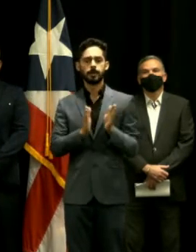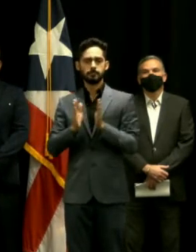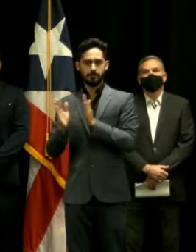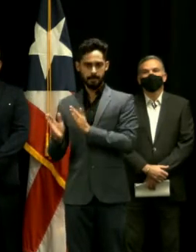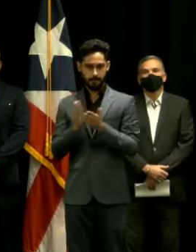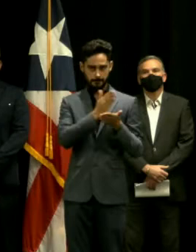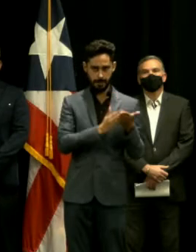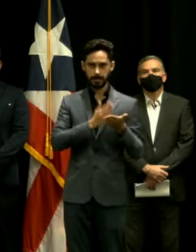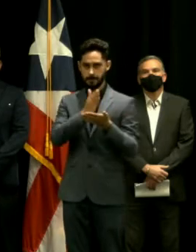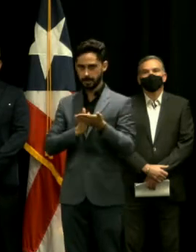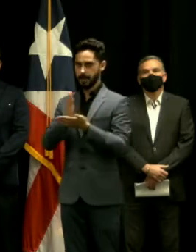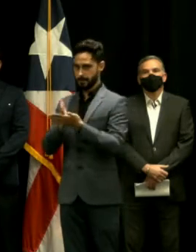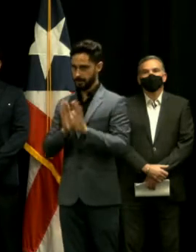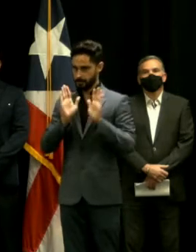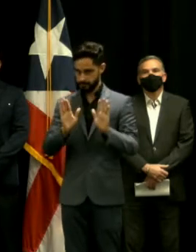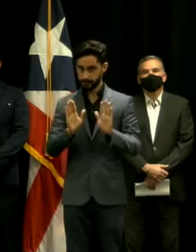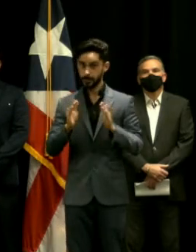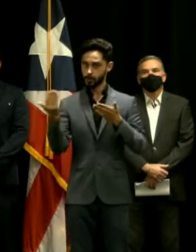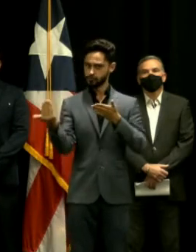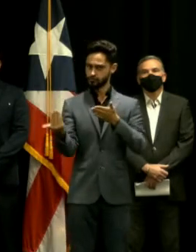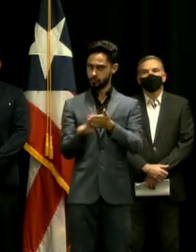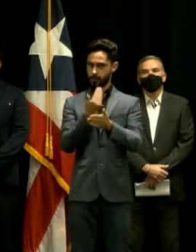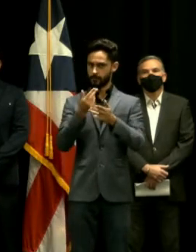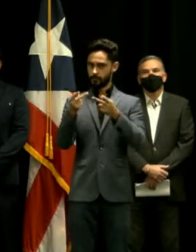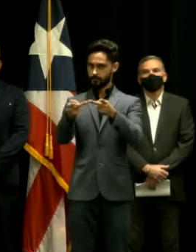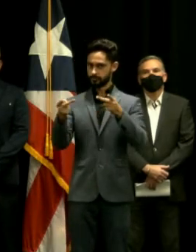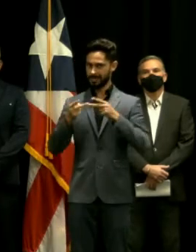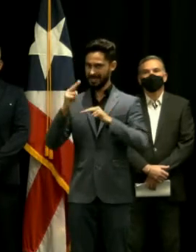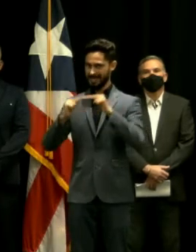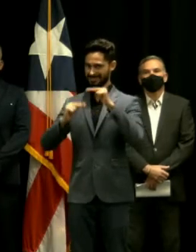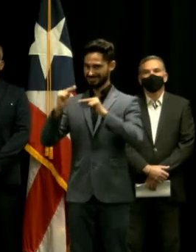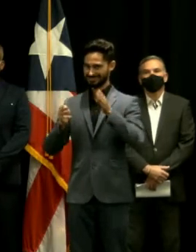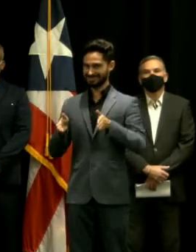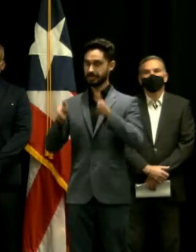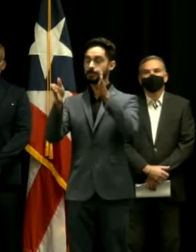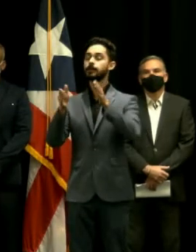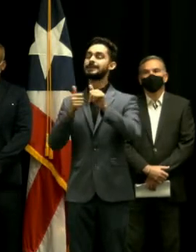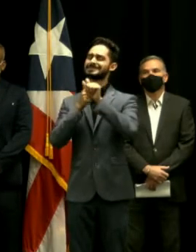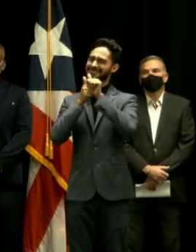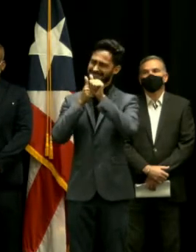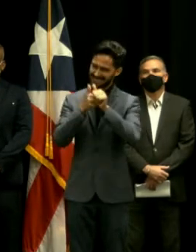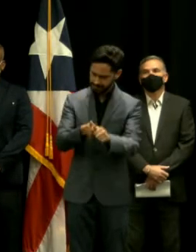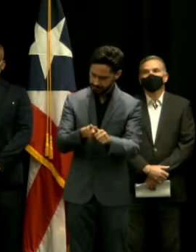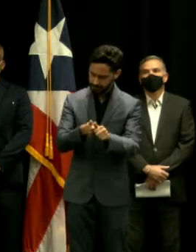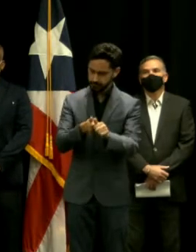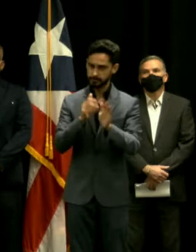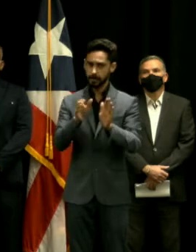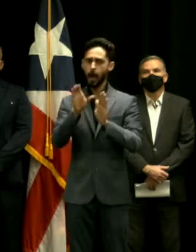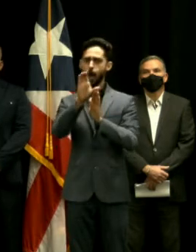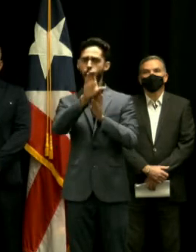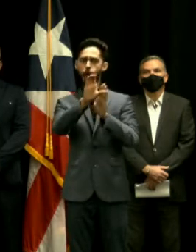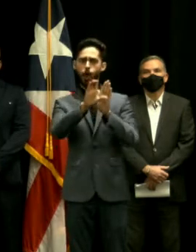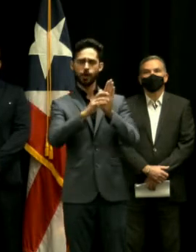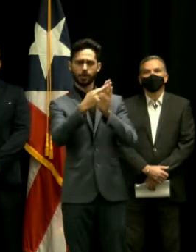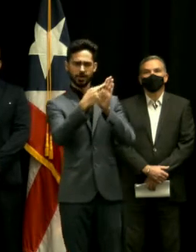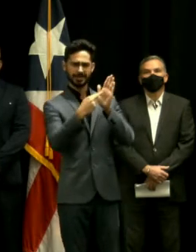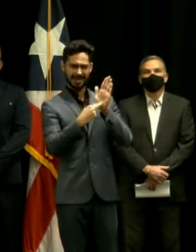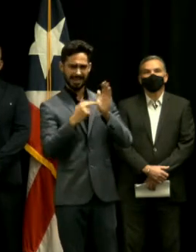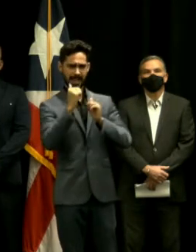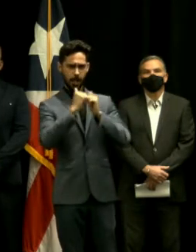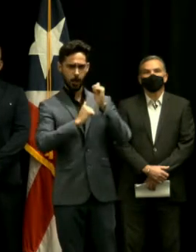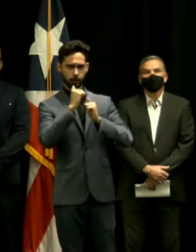Esta nueva estructura va a cumplir con los códigos de construcción vigentes, que son mejores que el que